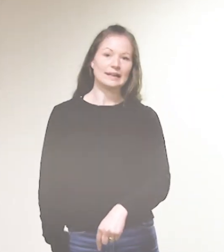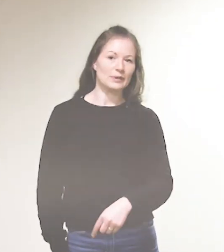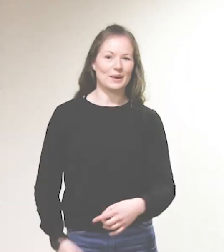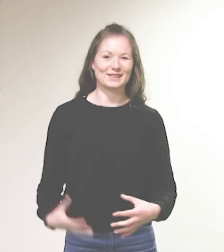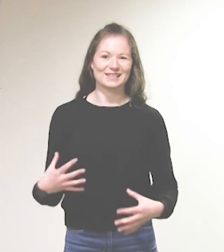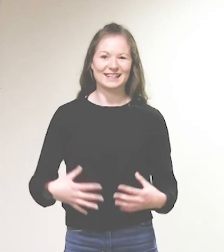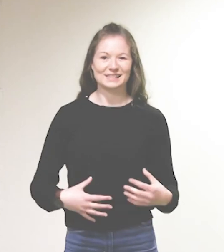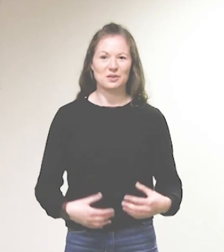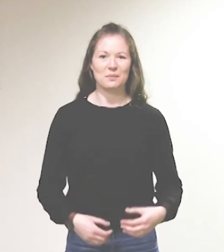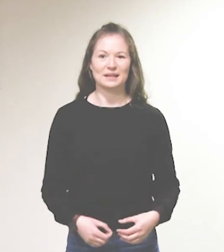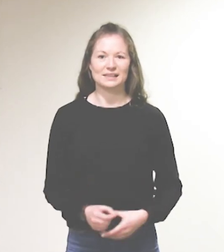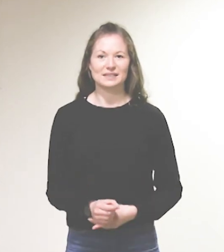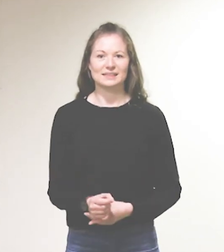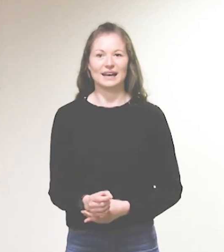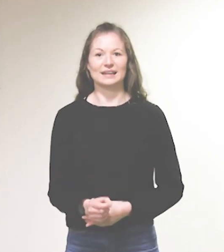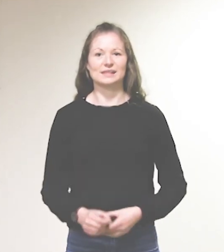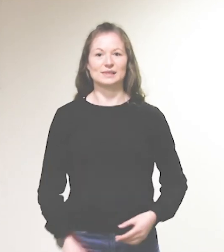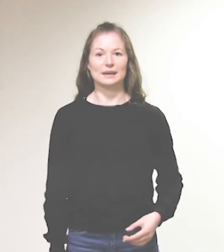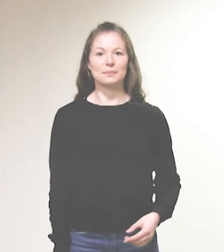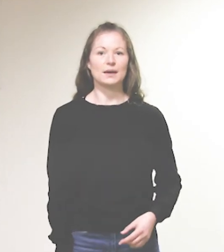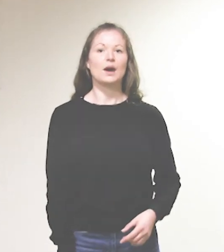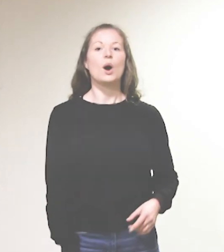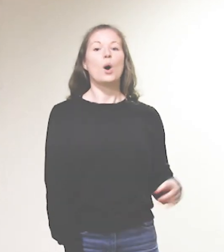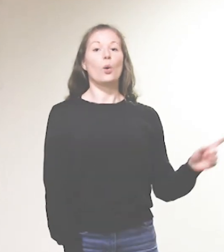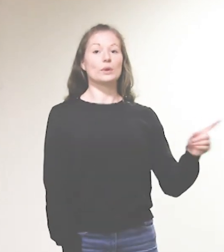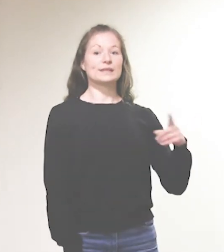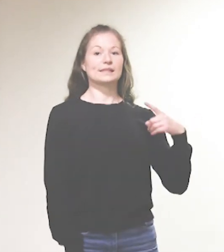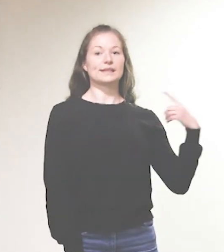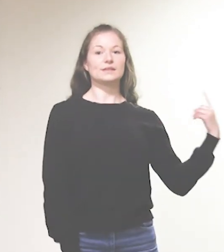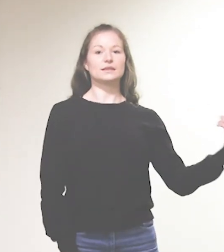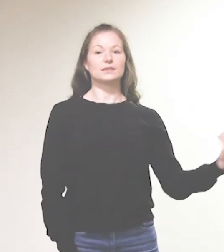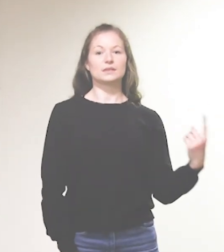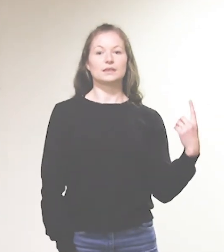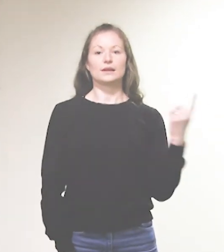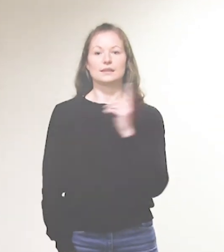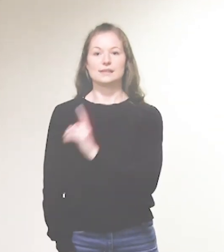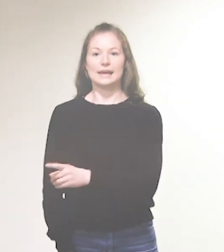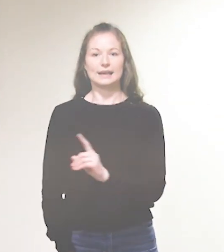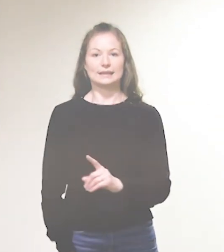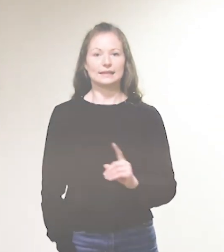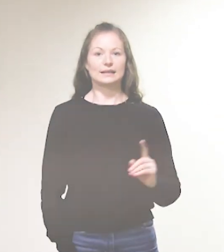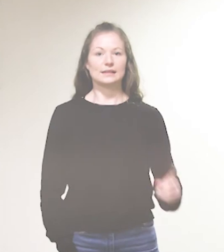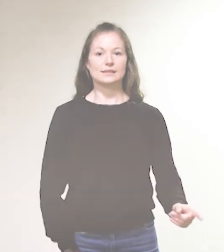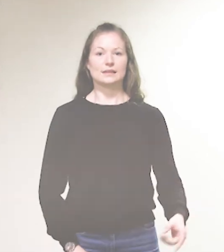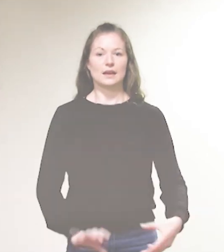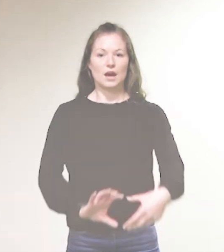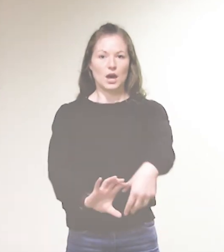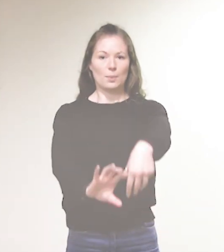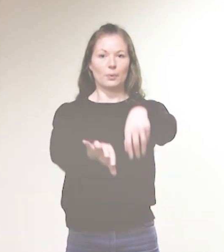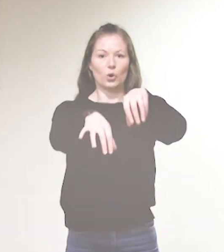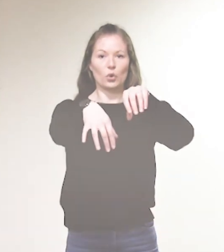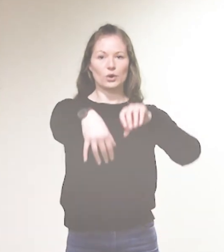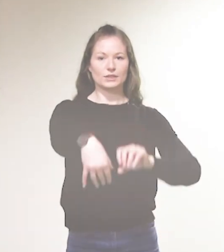Wir machen das Ganze nochmal alles zusammen. Unser tägliches Brot.